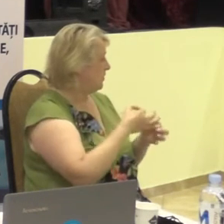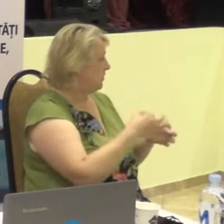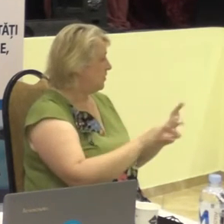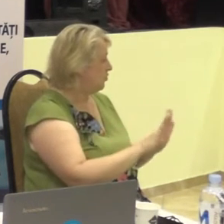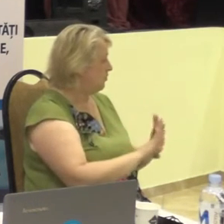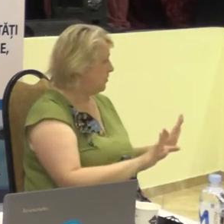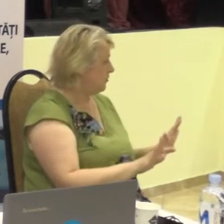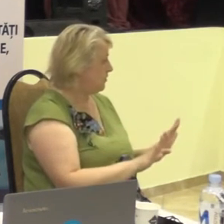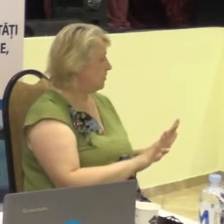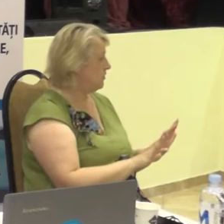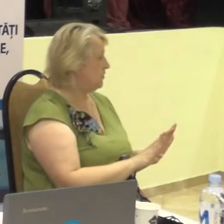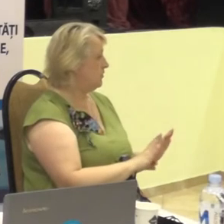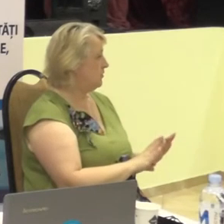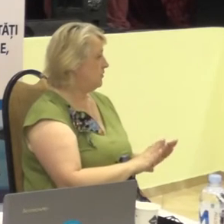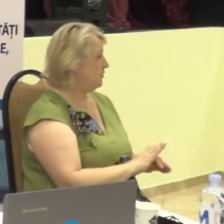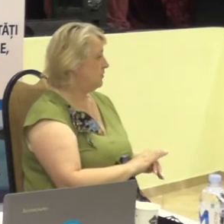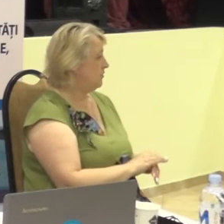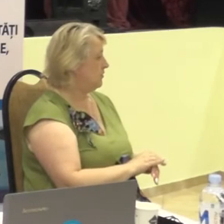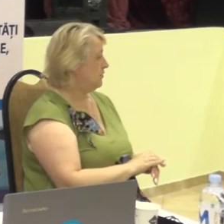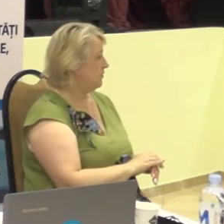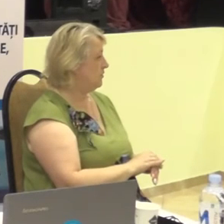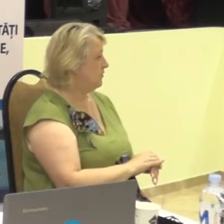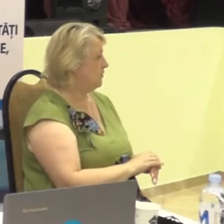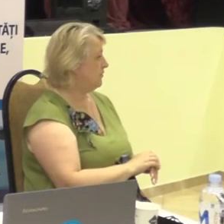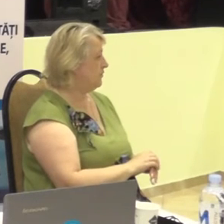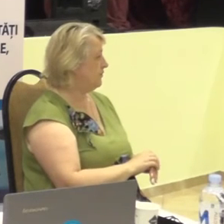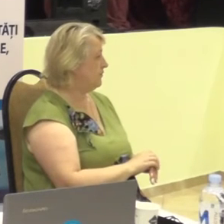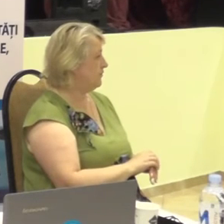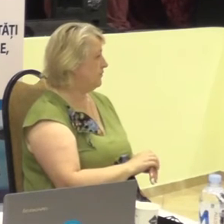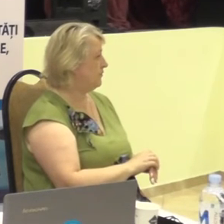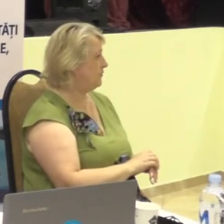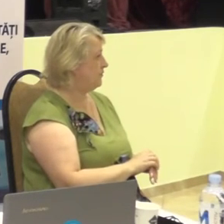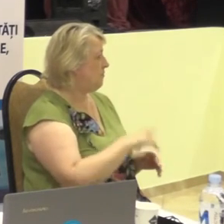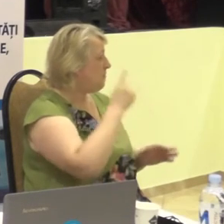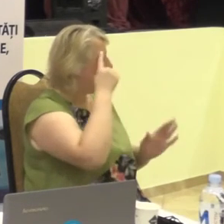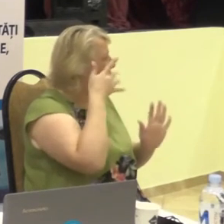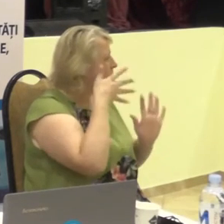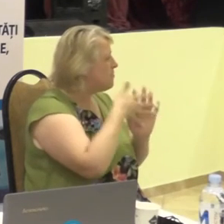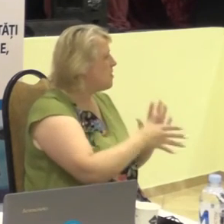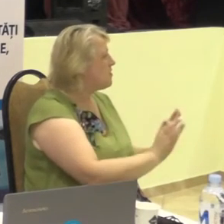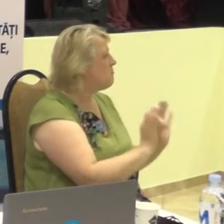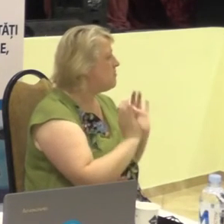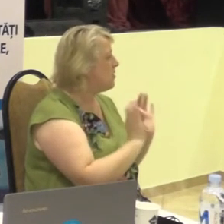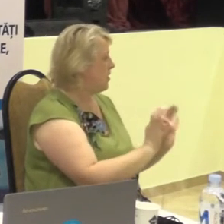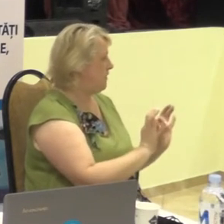de a înțelege corect